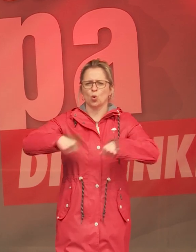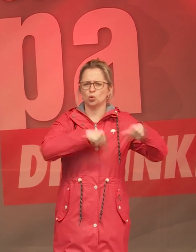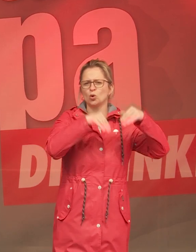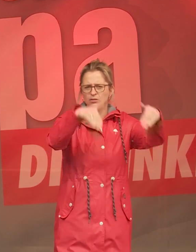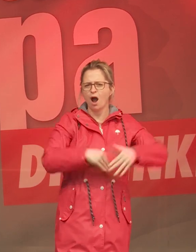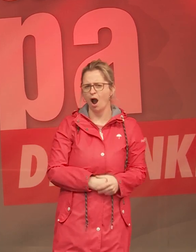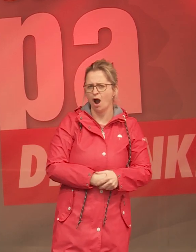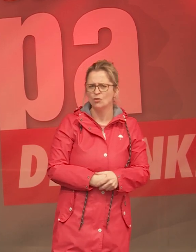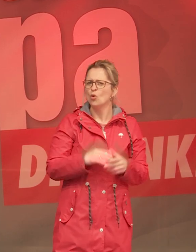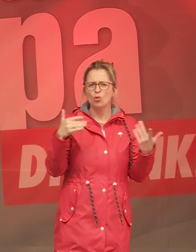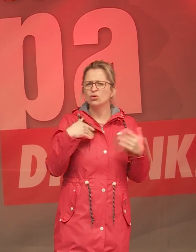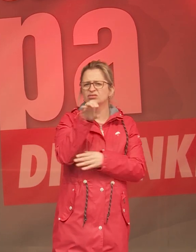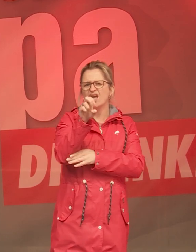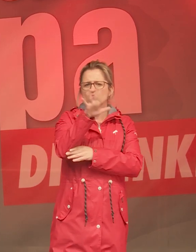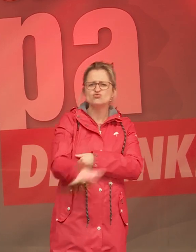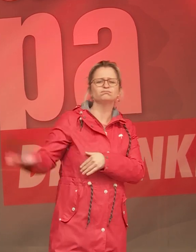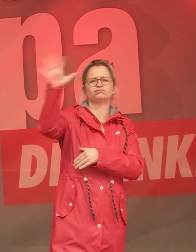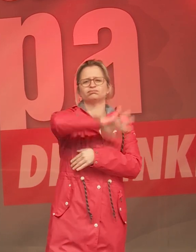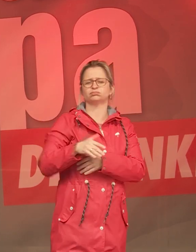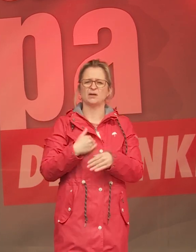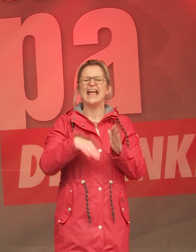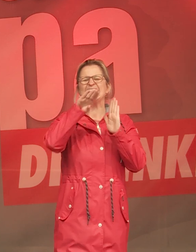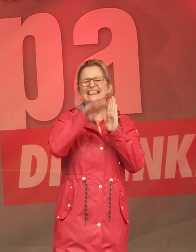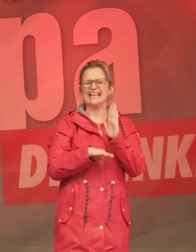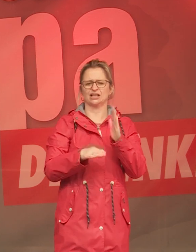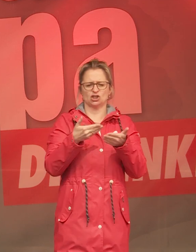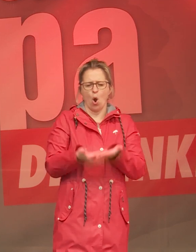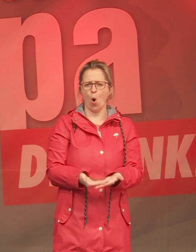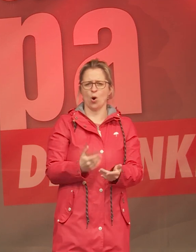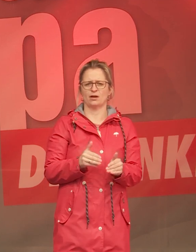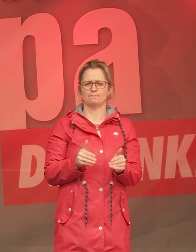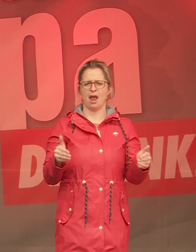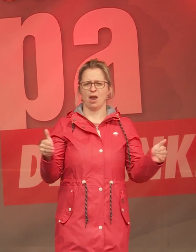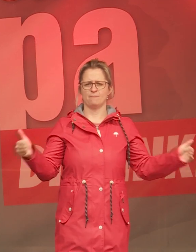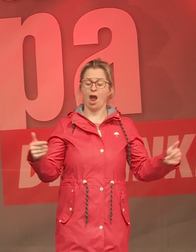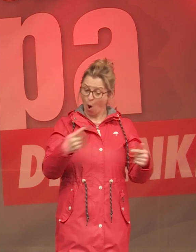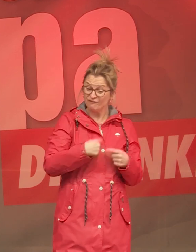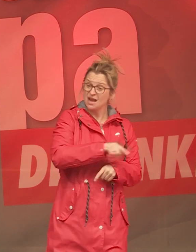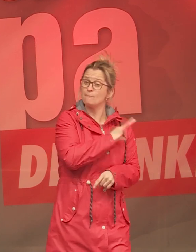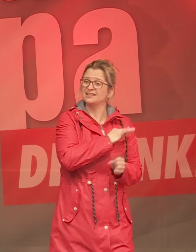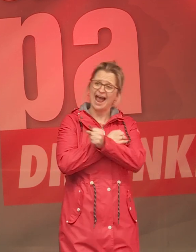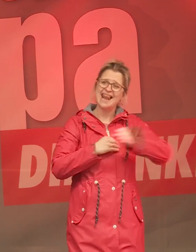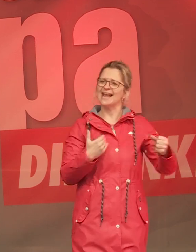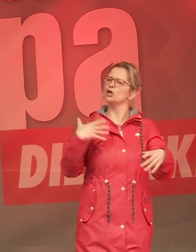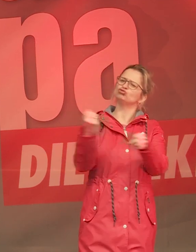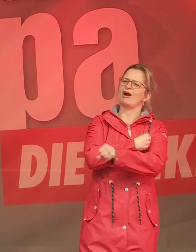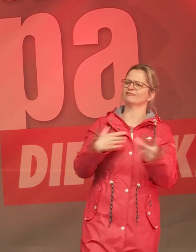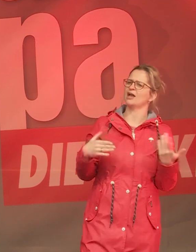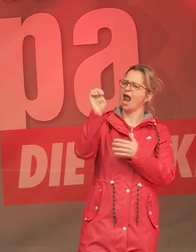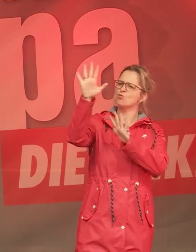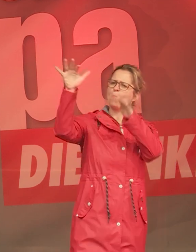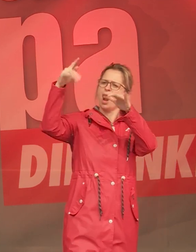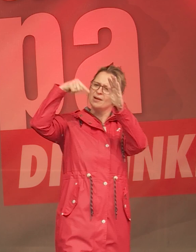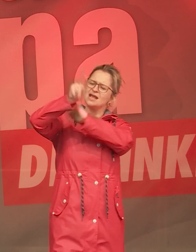Europäischen Union immer weiter ausgeweitet worden ist. Was haben wir geschafft? Und darauf bin ich enorm stolz. Was haben wir geschafft als Winkel? Wir